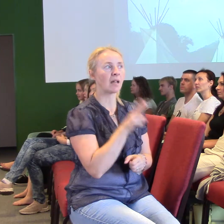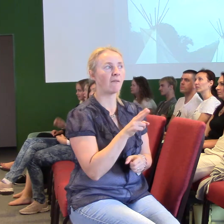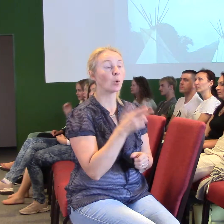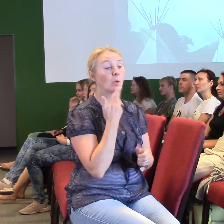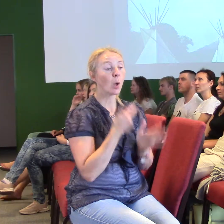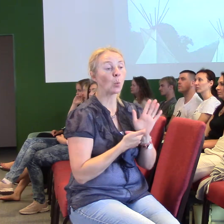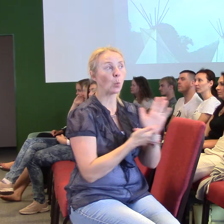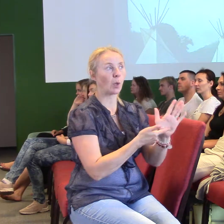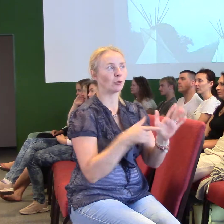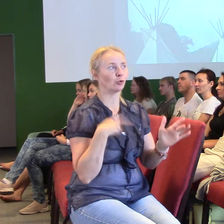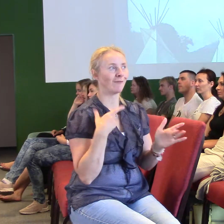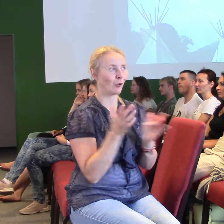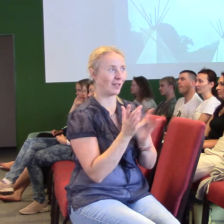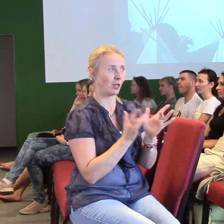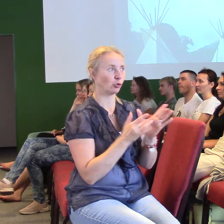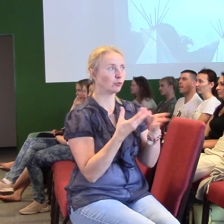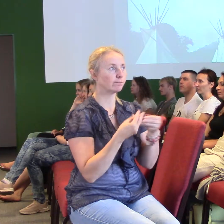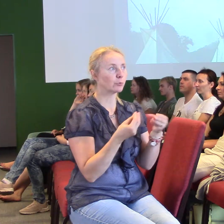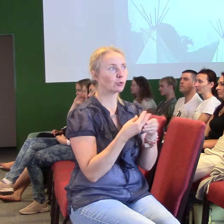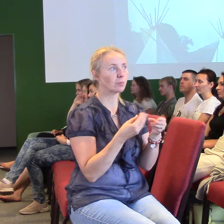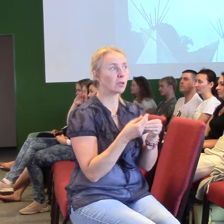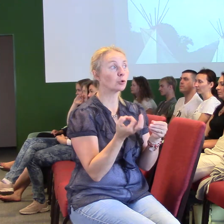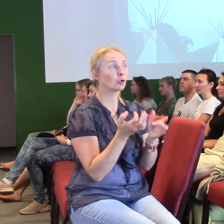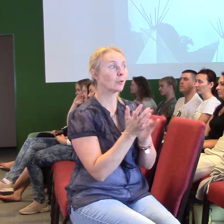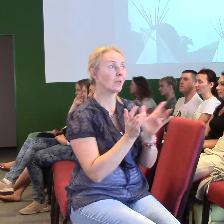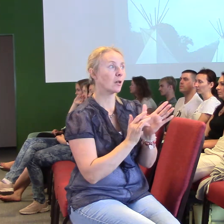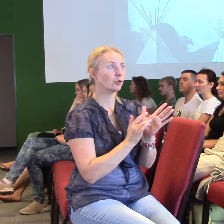všichni znáte příběh, kdy Ježíš byl pokoušen na poušti.